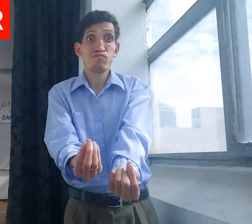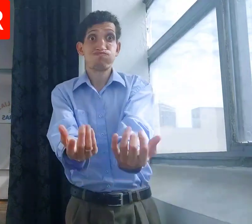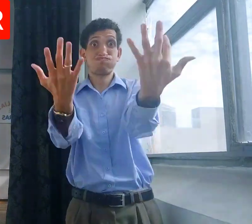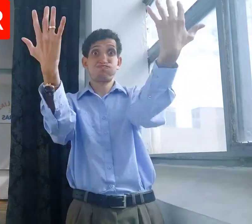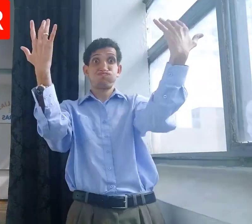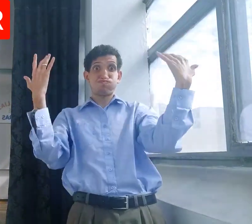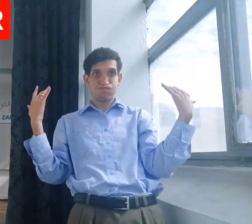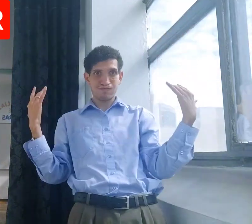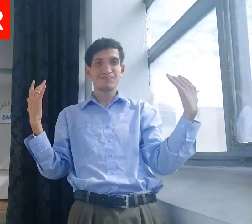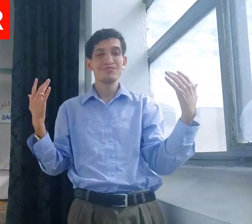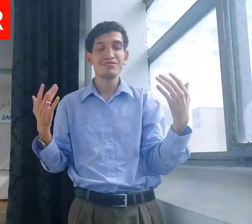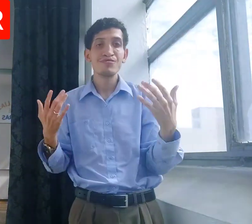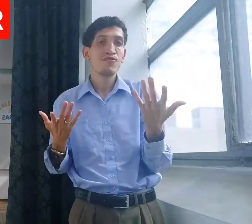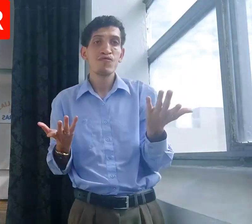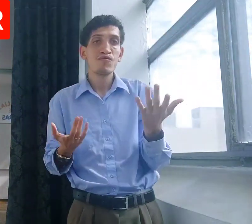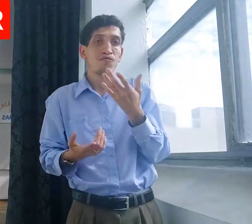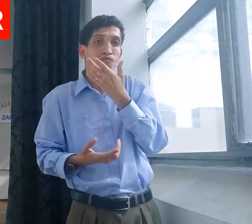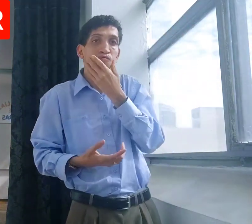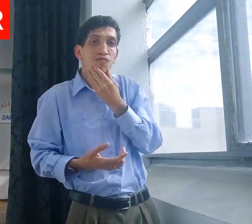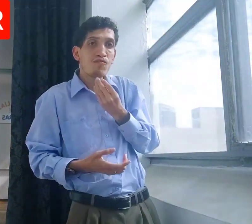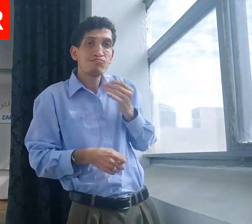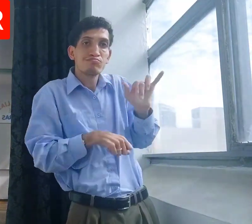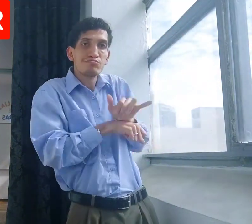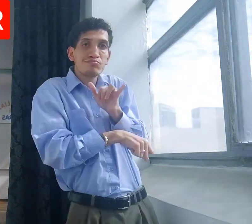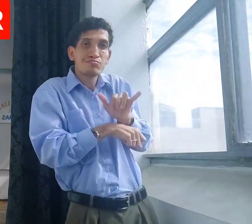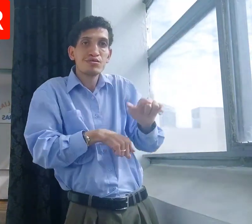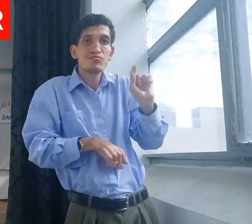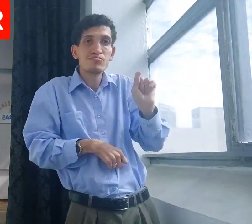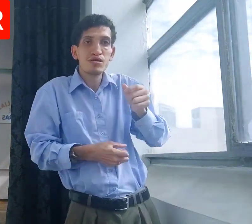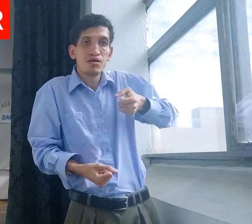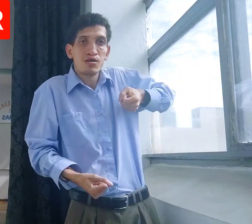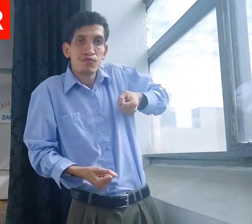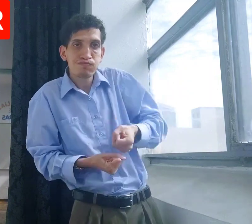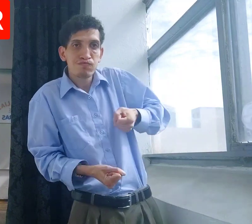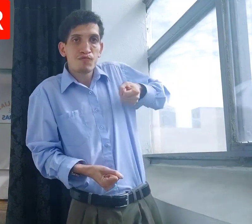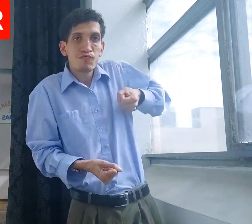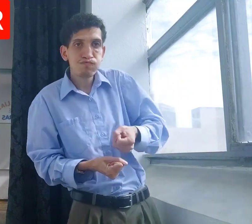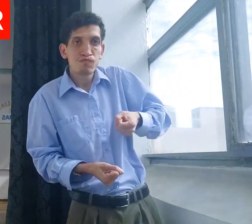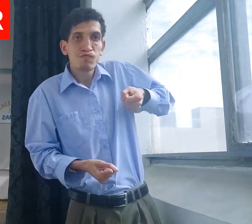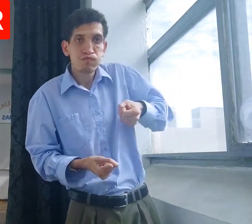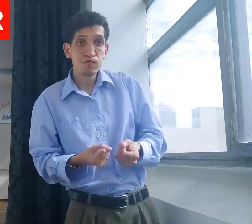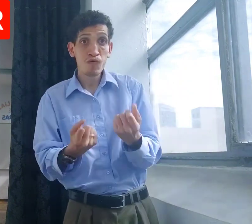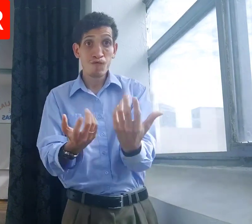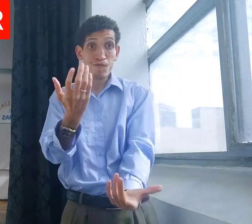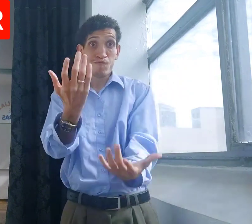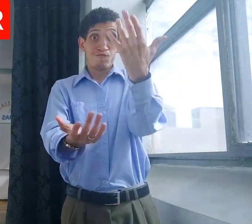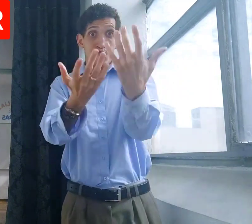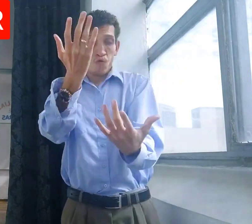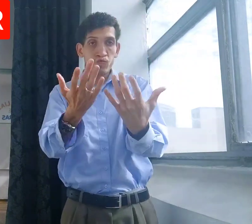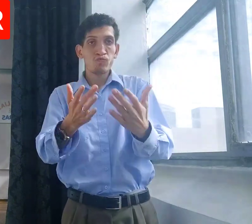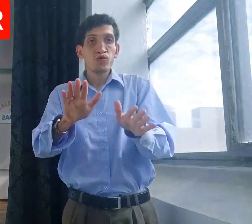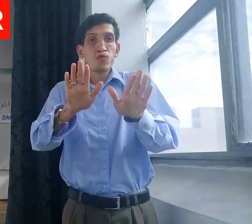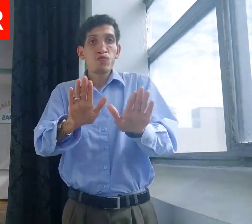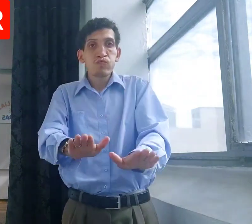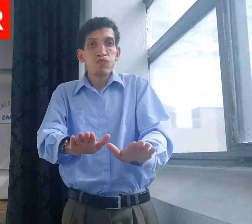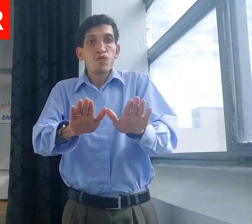perigo devia até a pessoa. Então, o homem de estratégia tem o equipamento para o ovo